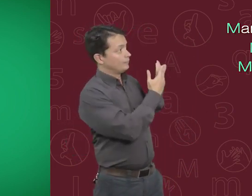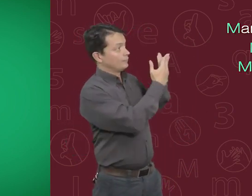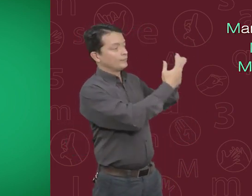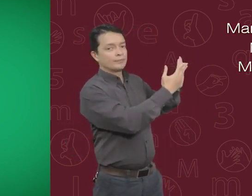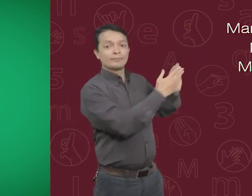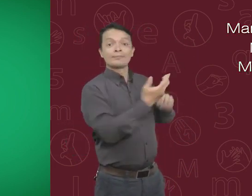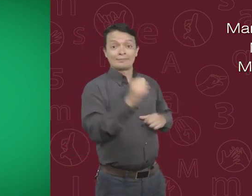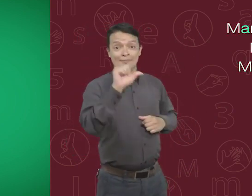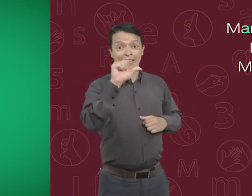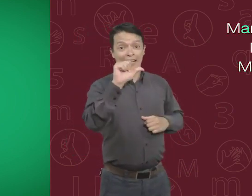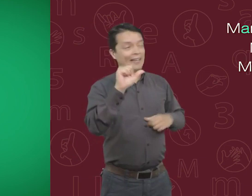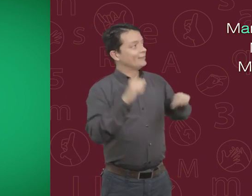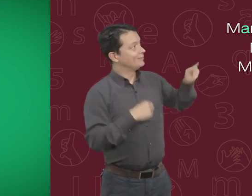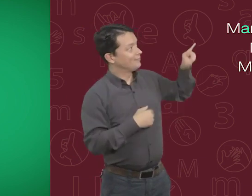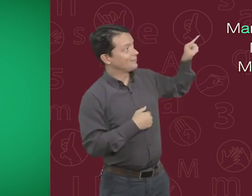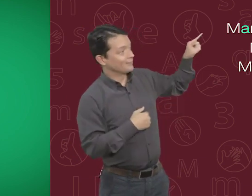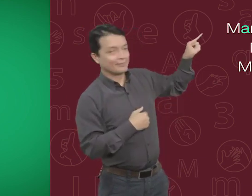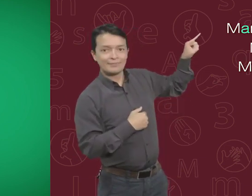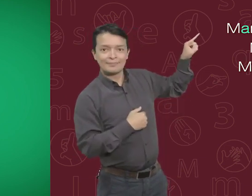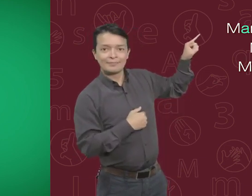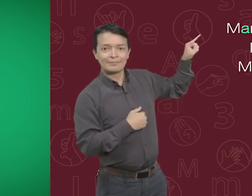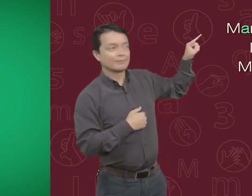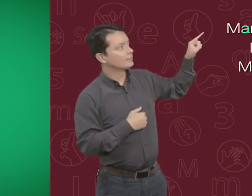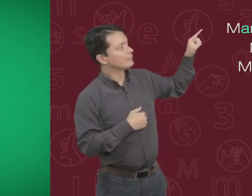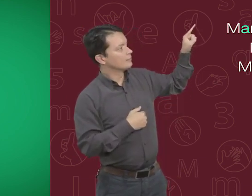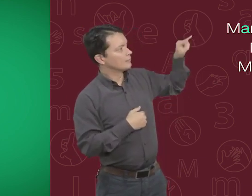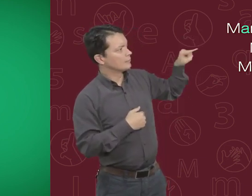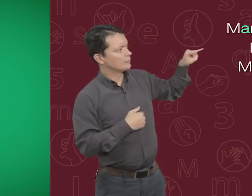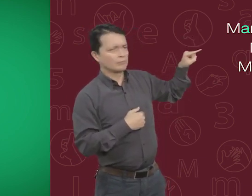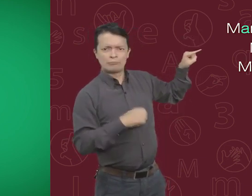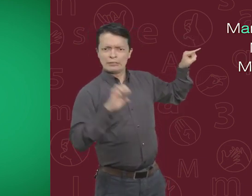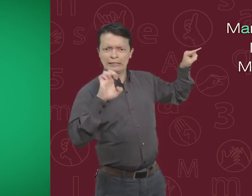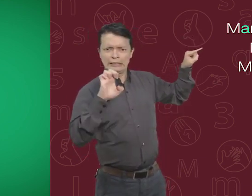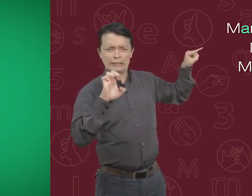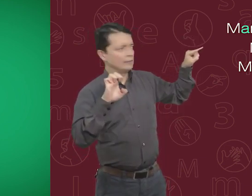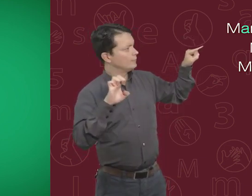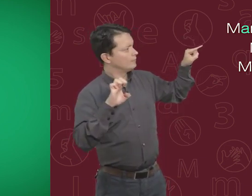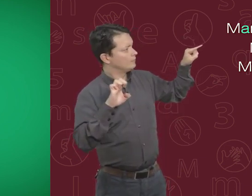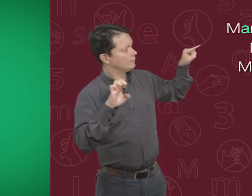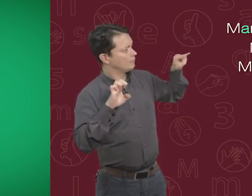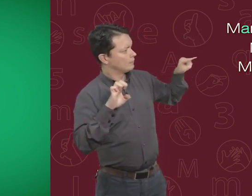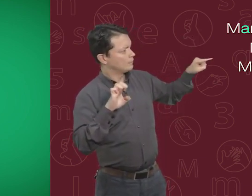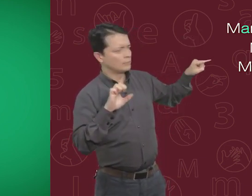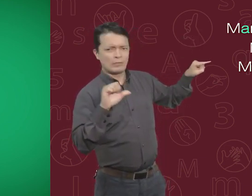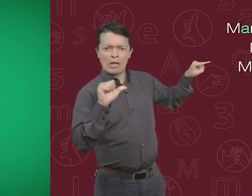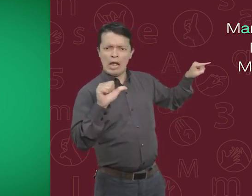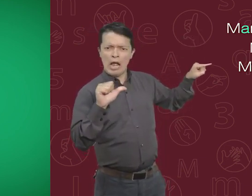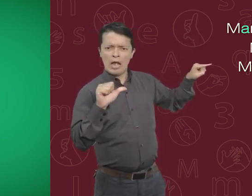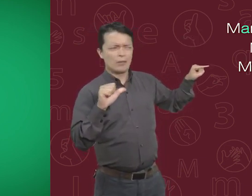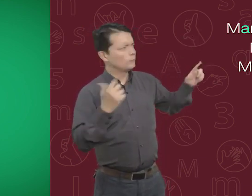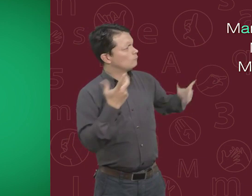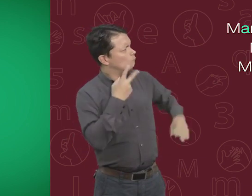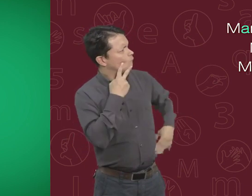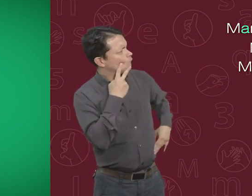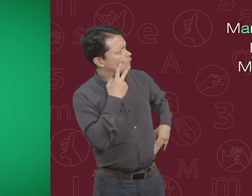El primero está seguido de una A. El segundo por una E. Y el tercero por una A.